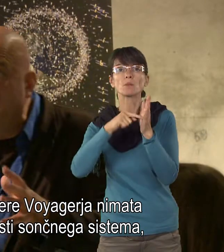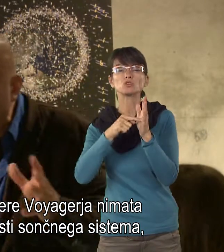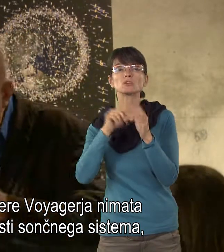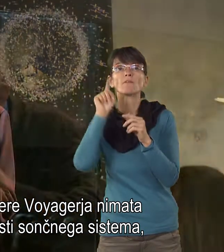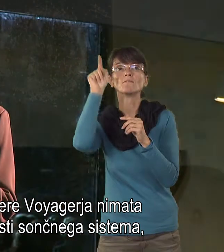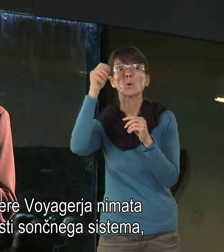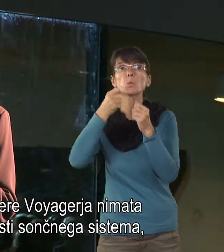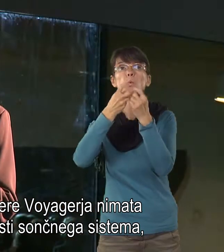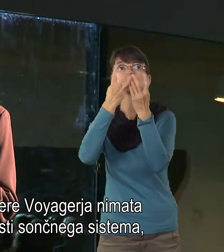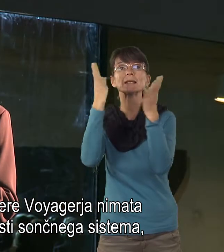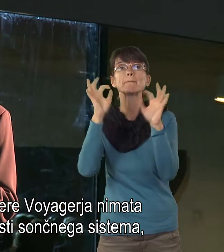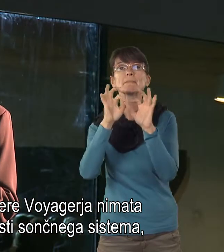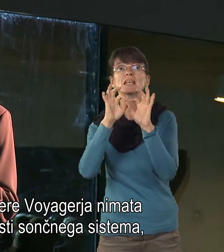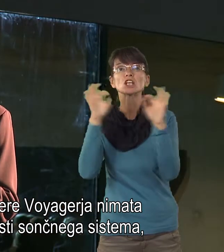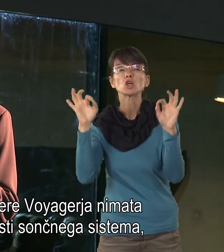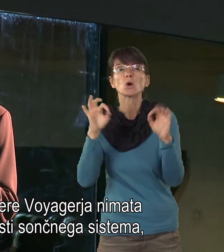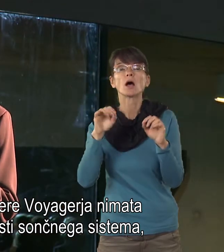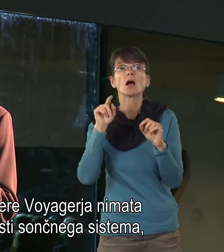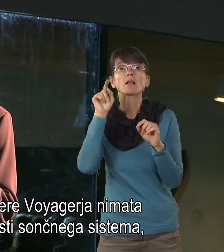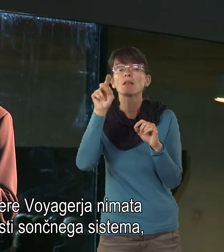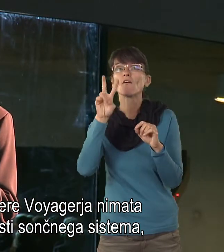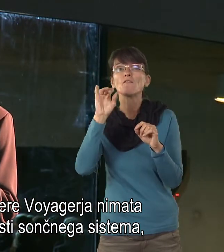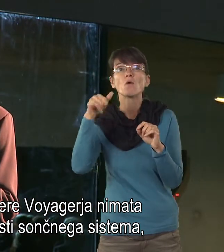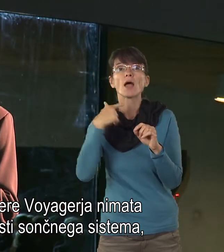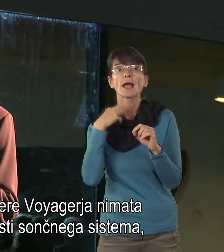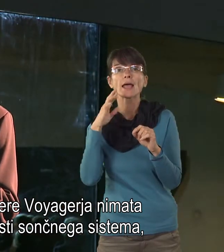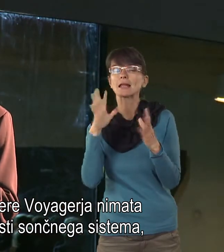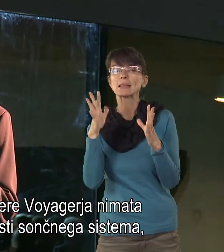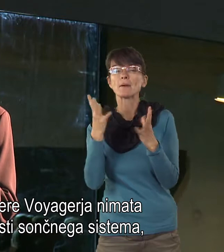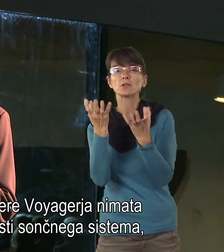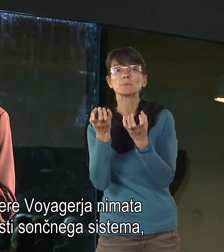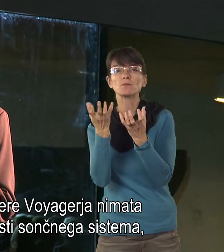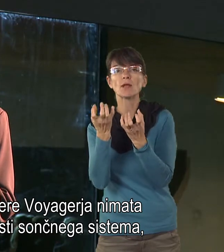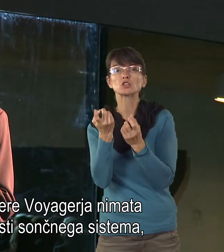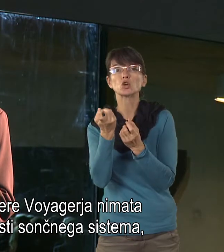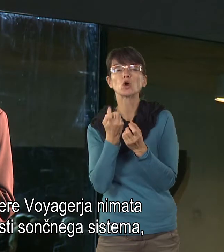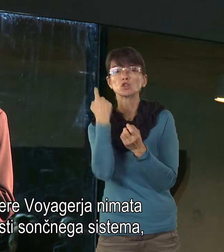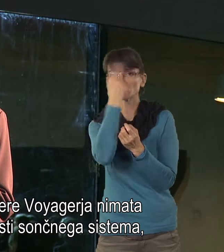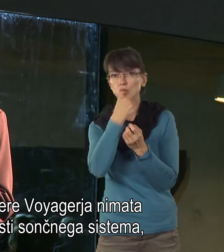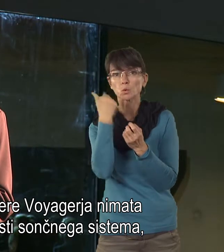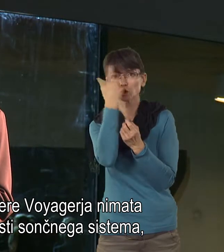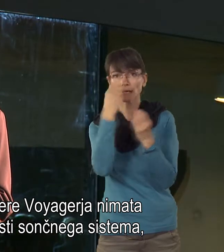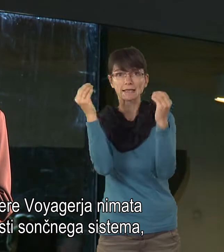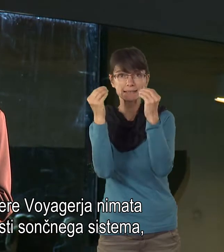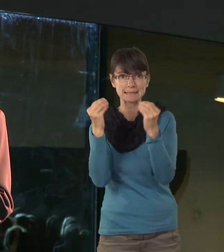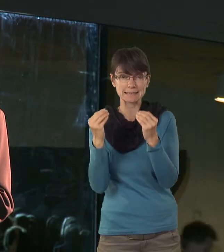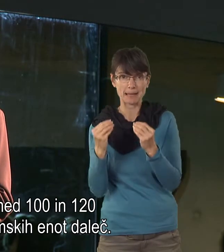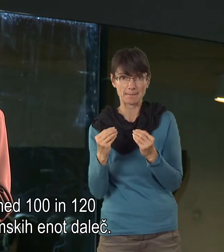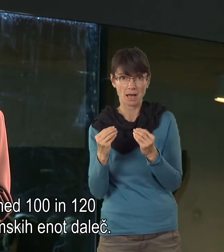od katere voyagerji nimajo več privlačnosti od sončnega sistema. To je